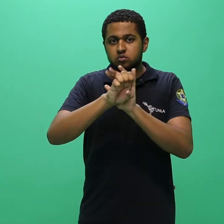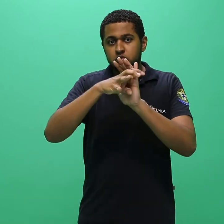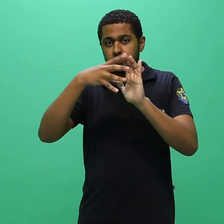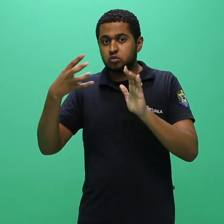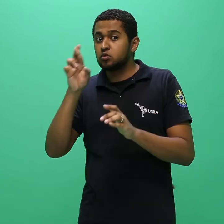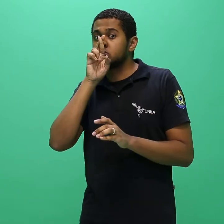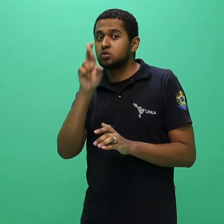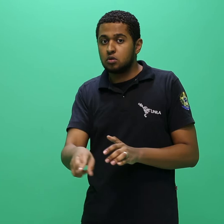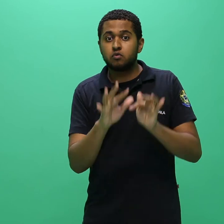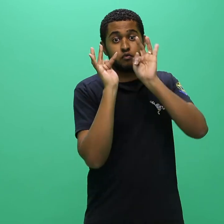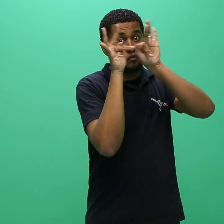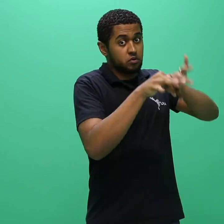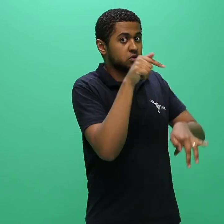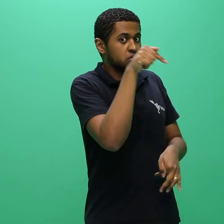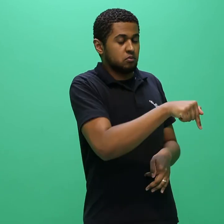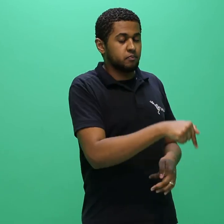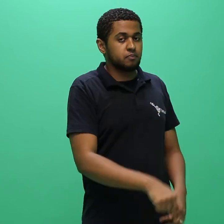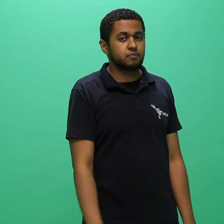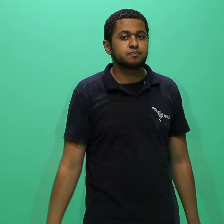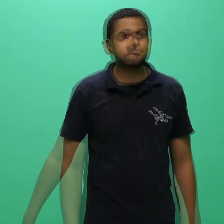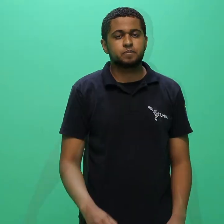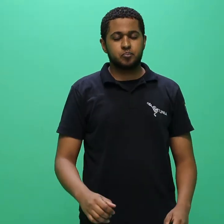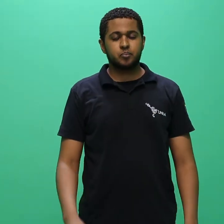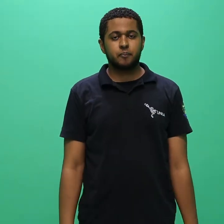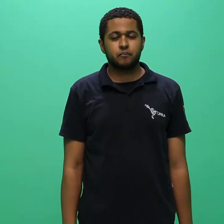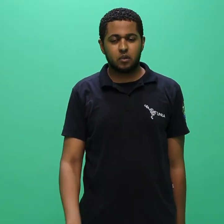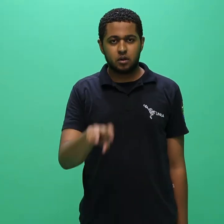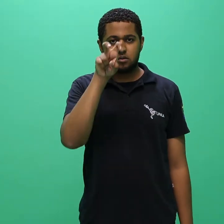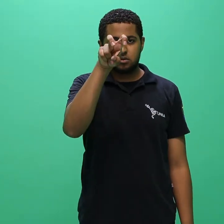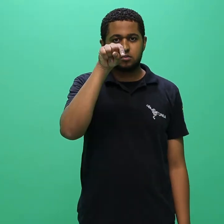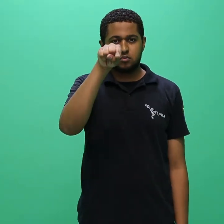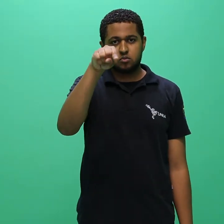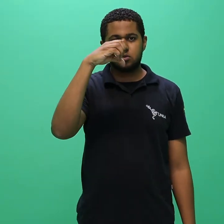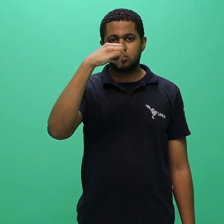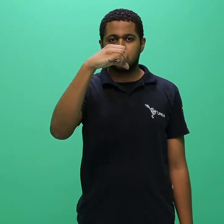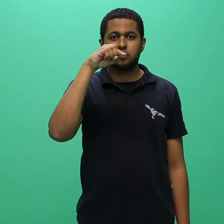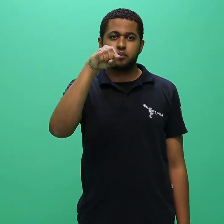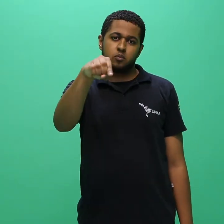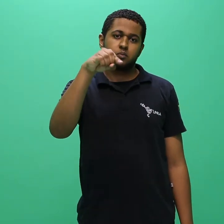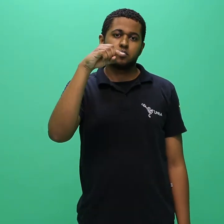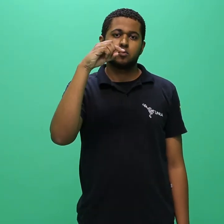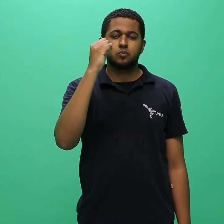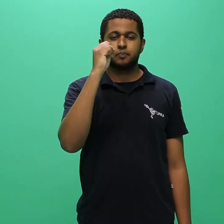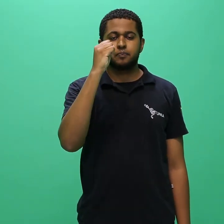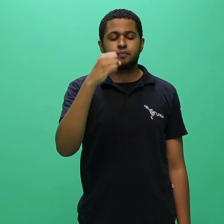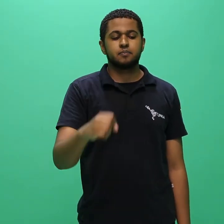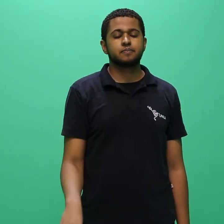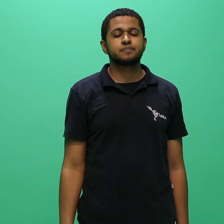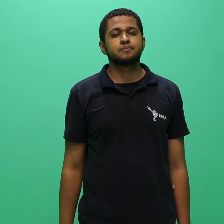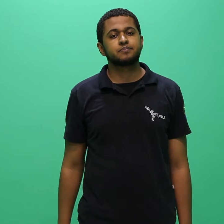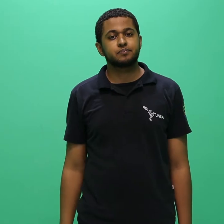enviada para a matrícula dos aprovados em data estipulada no edital de resultado final.